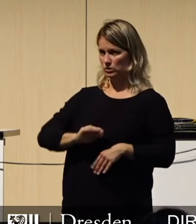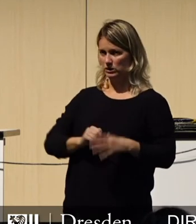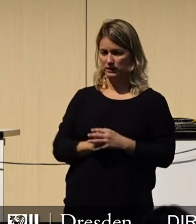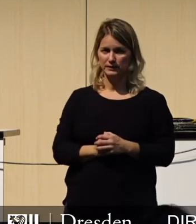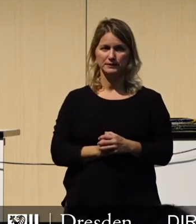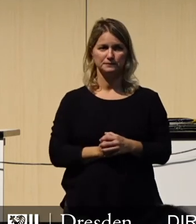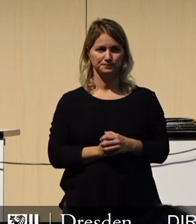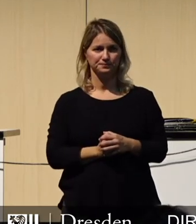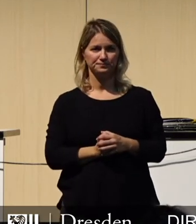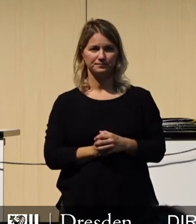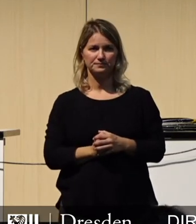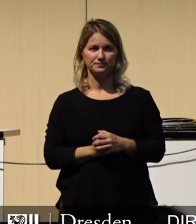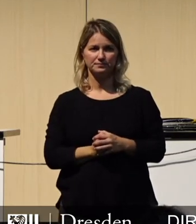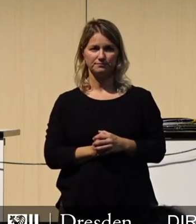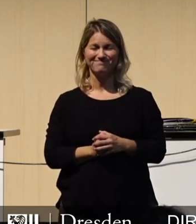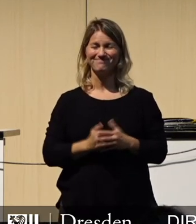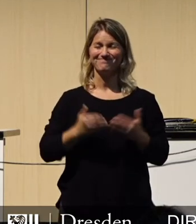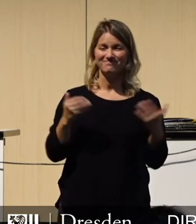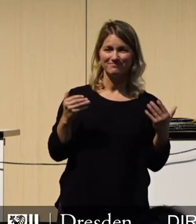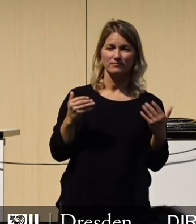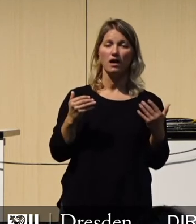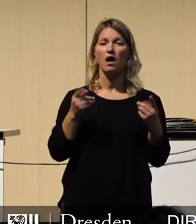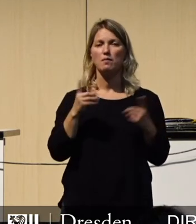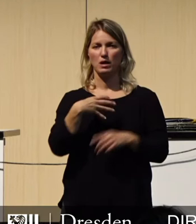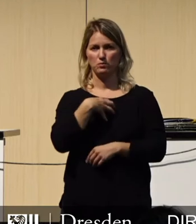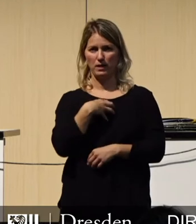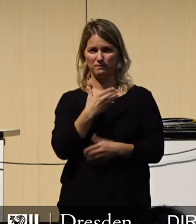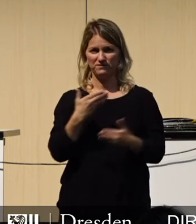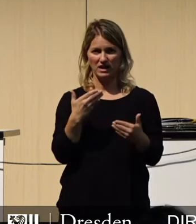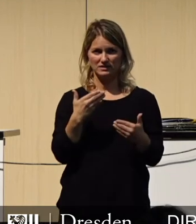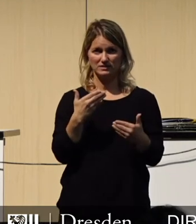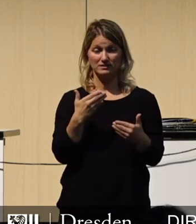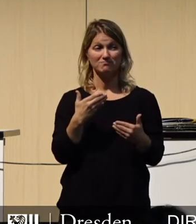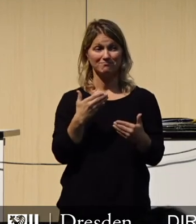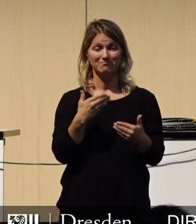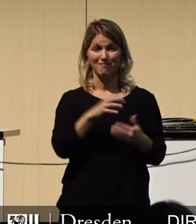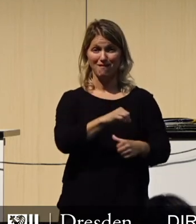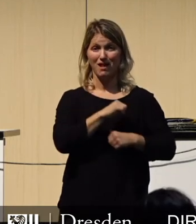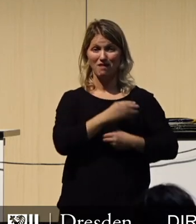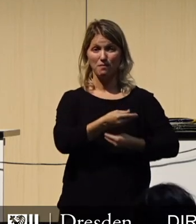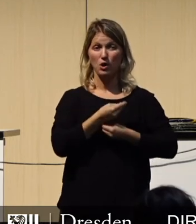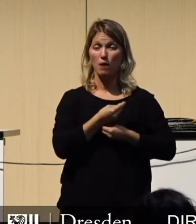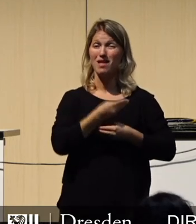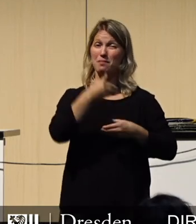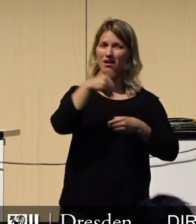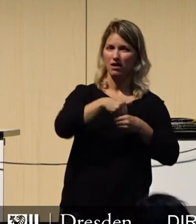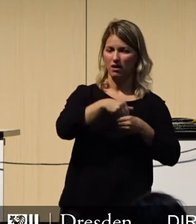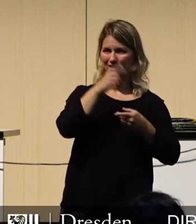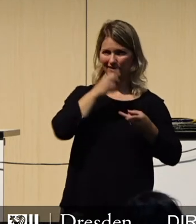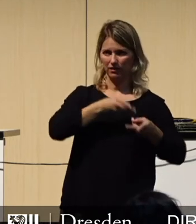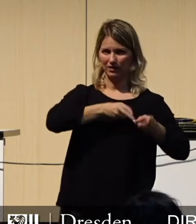Aber, und dieses Aber wiegt schwer. Diese Hilfen sind kreditfinanziert und sowohl der Bund